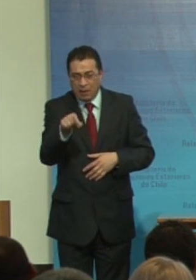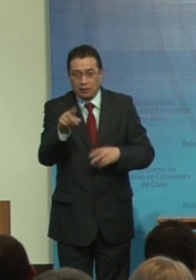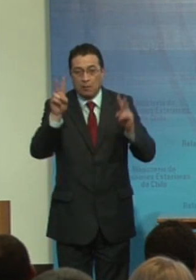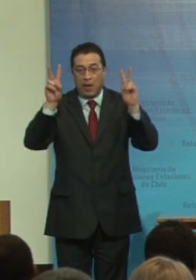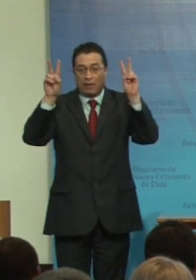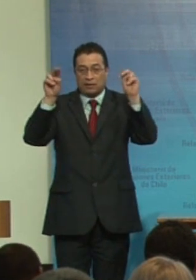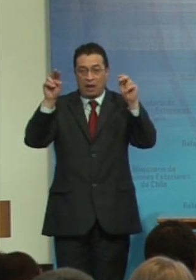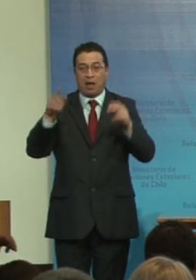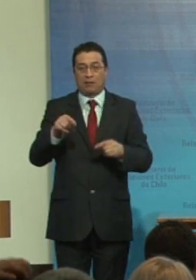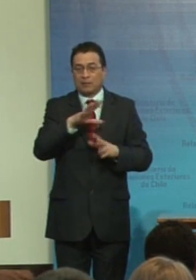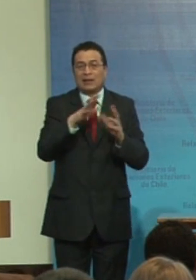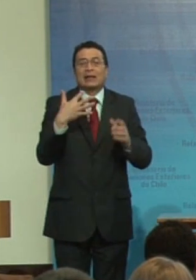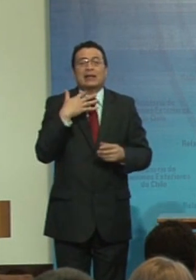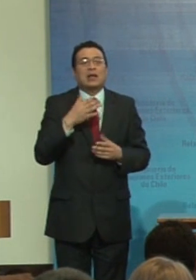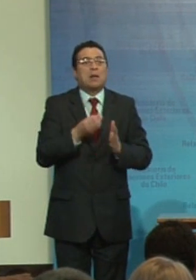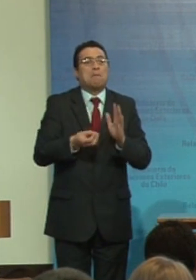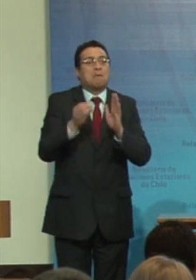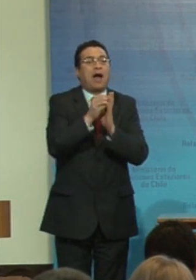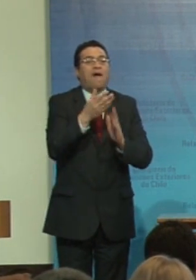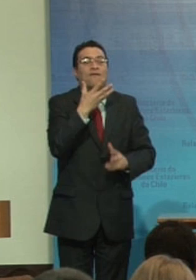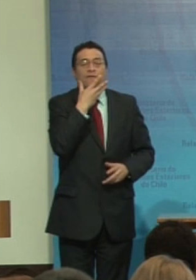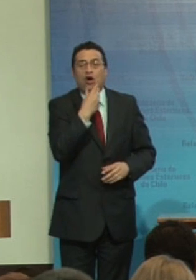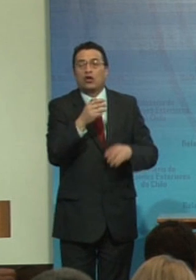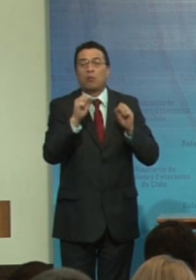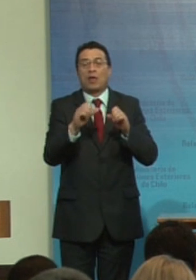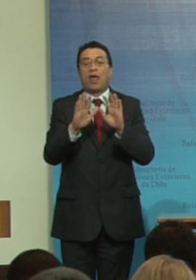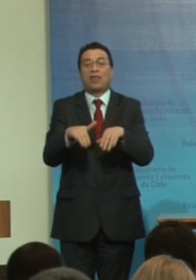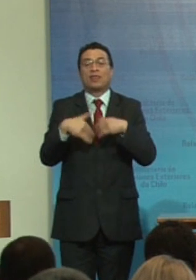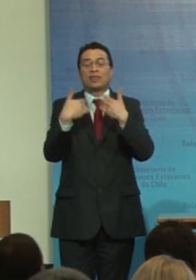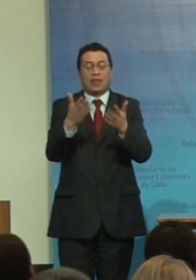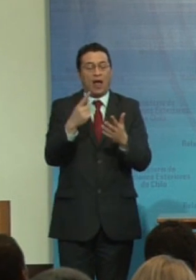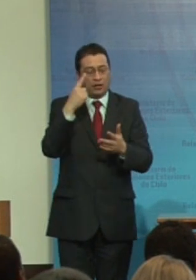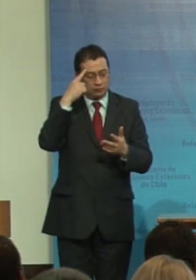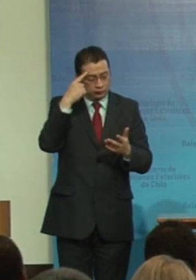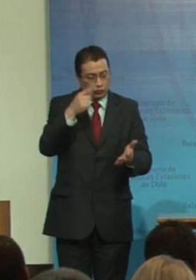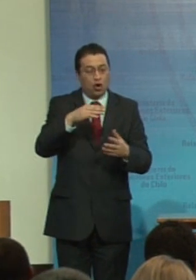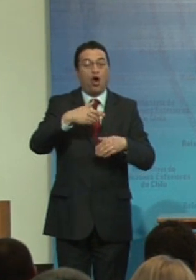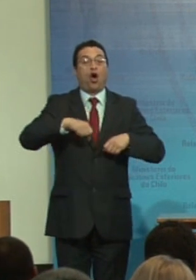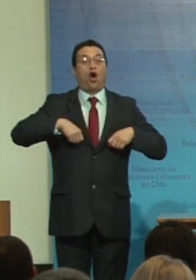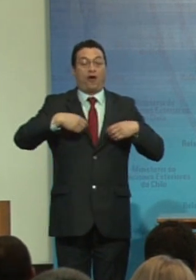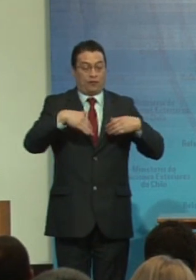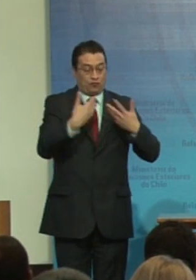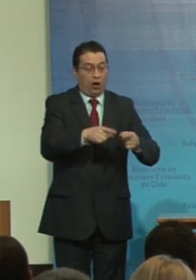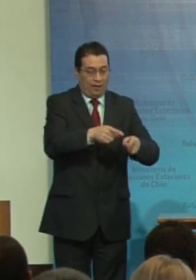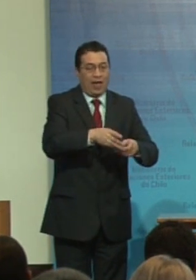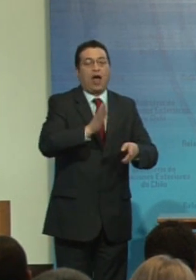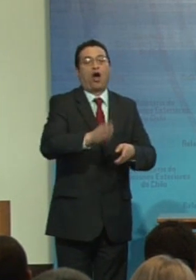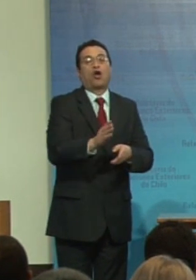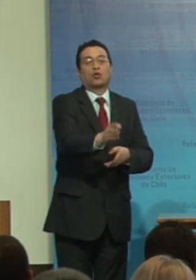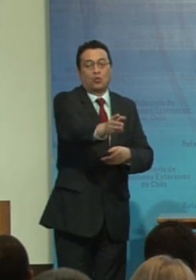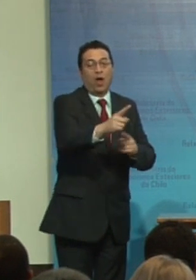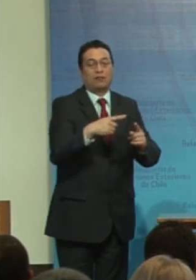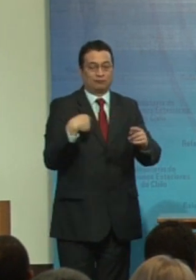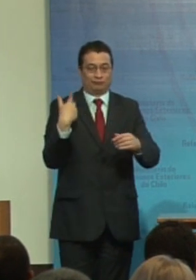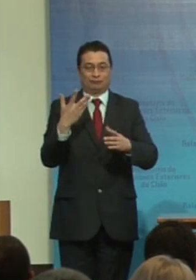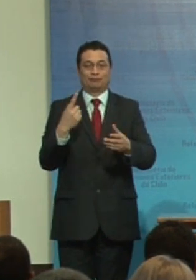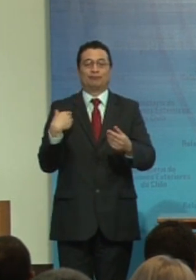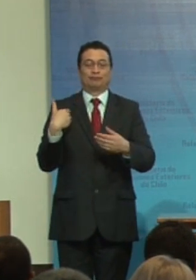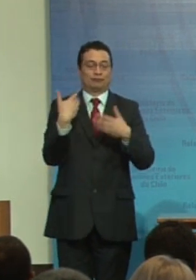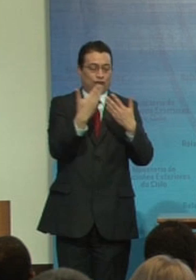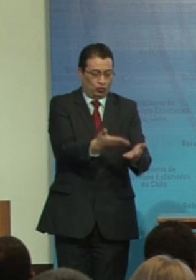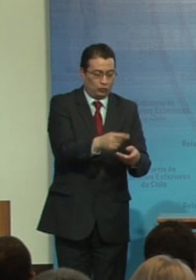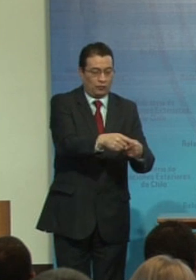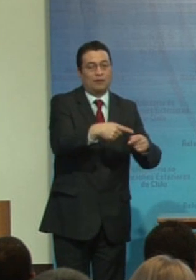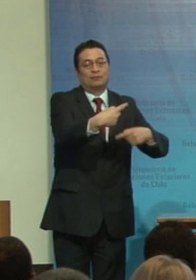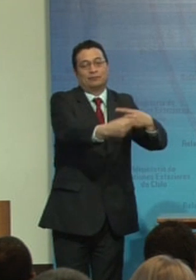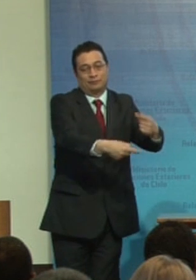que es más bonito que poder entregar un legado a esos jóvenes para que continúen la aposta de lo que